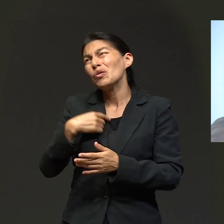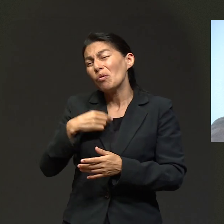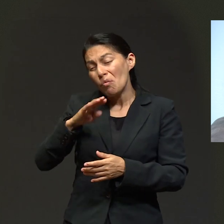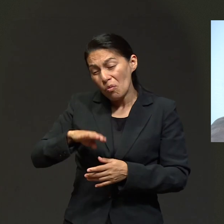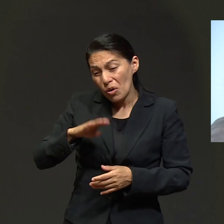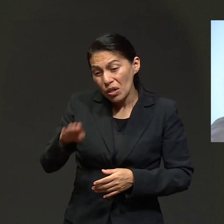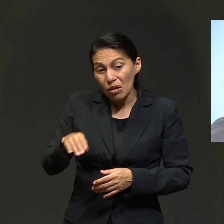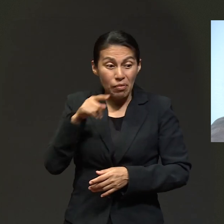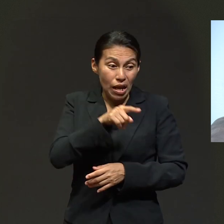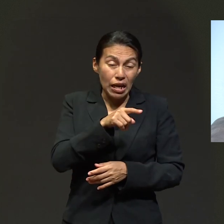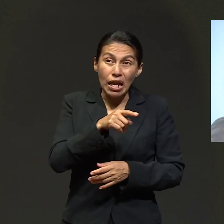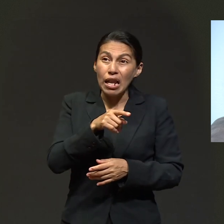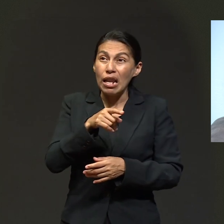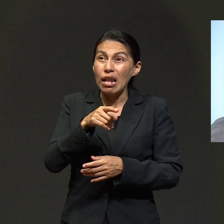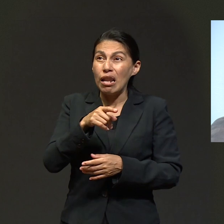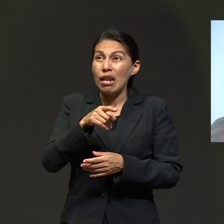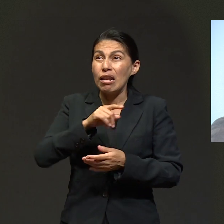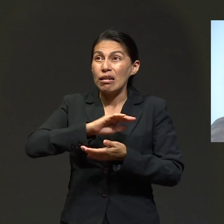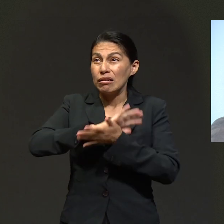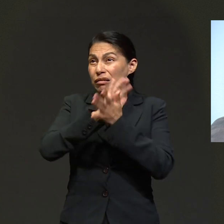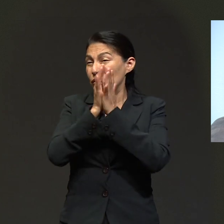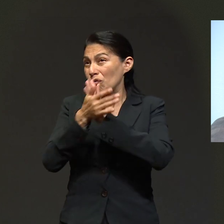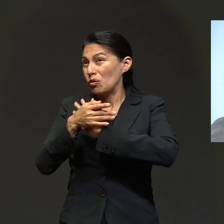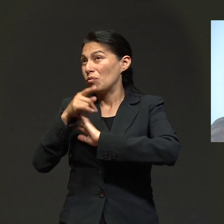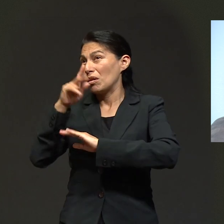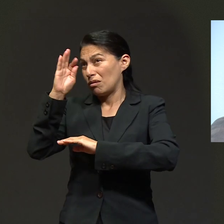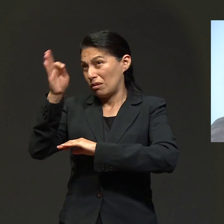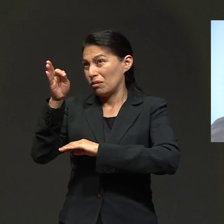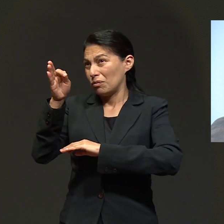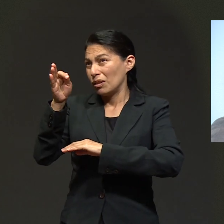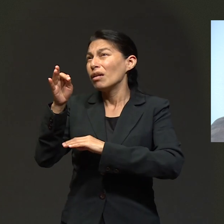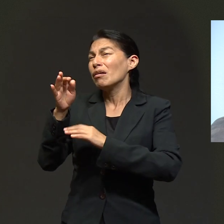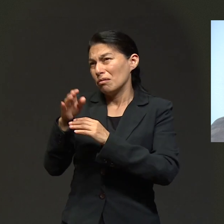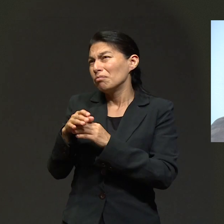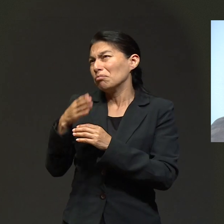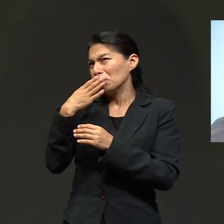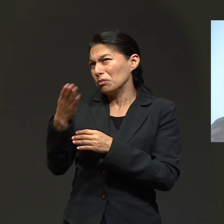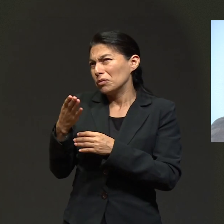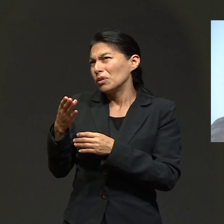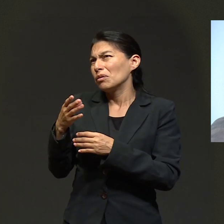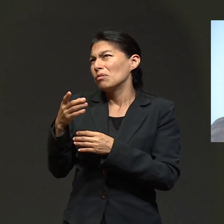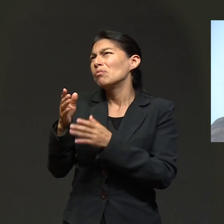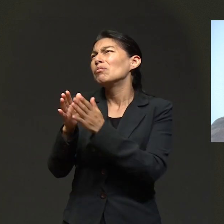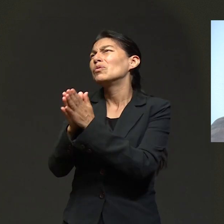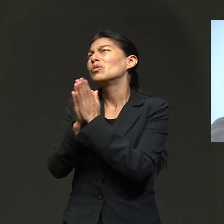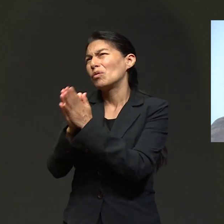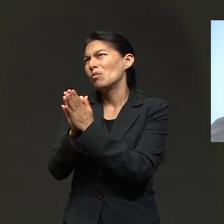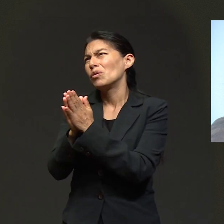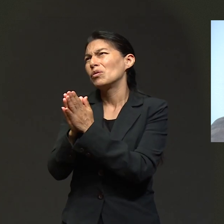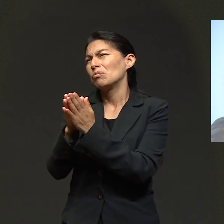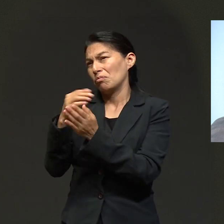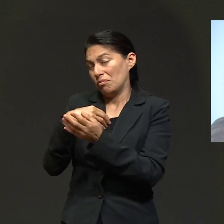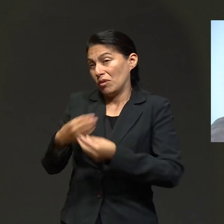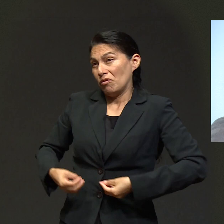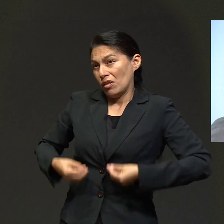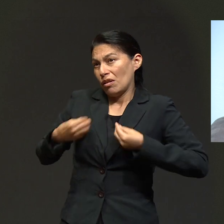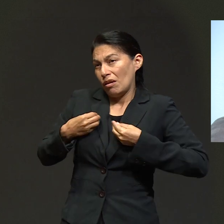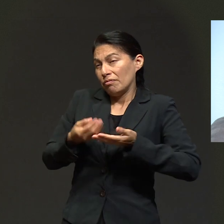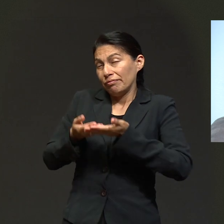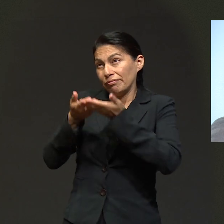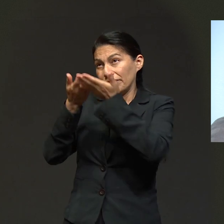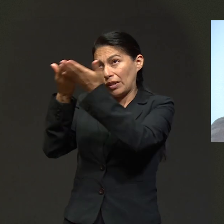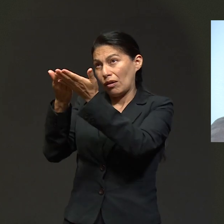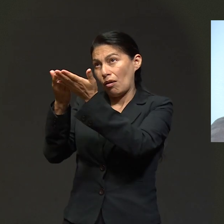para que él pueda entender y él pueda creer, mi vida te pertenece a ti. Tómala, pero